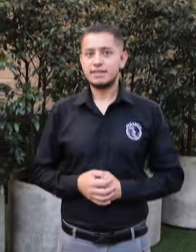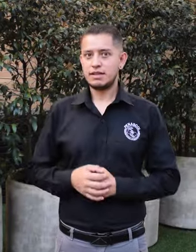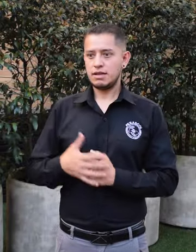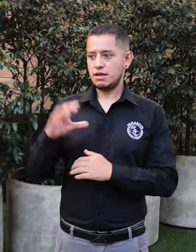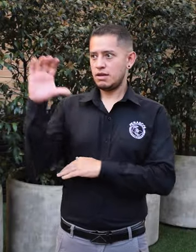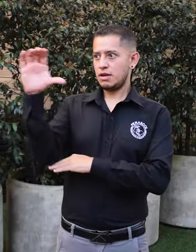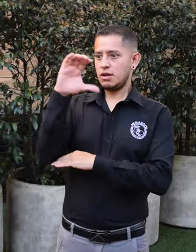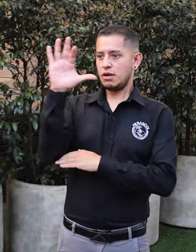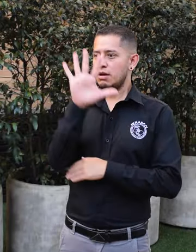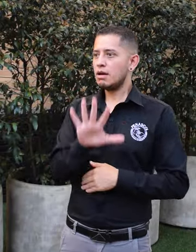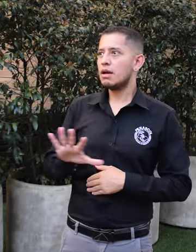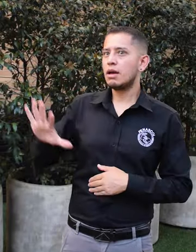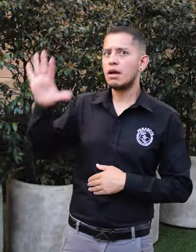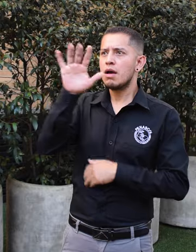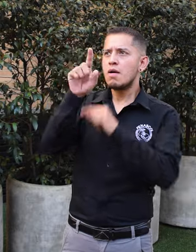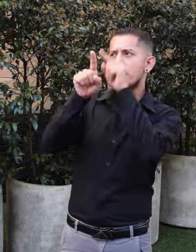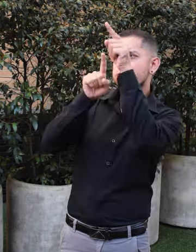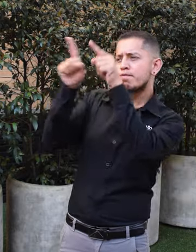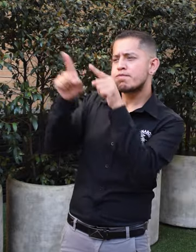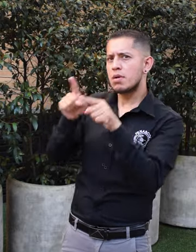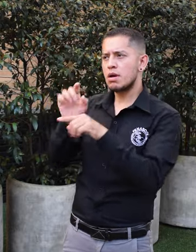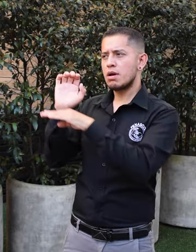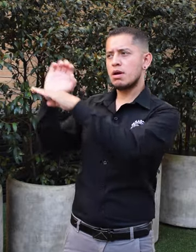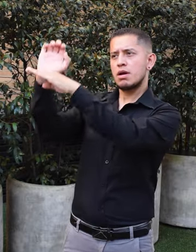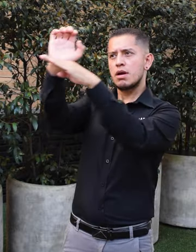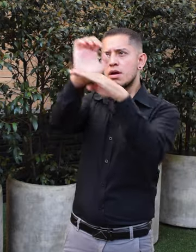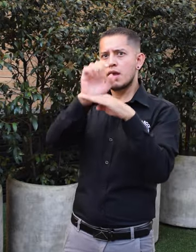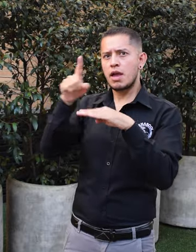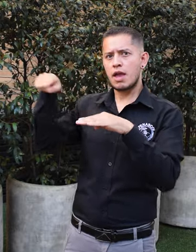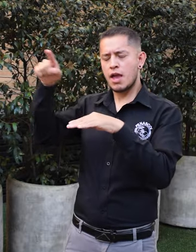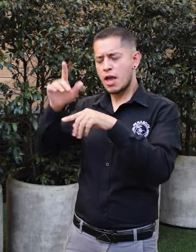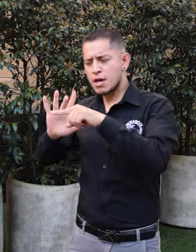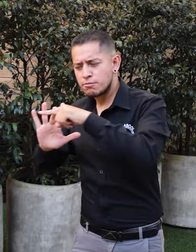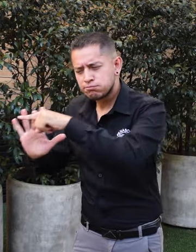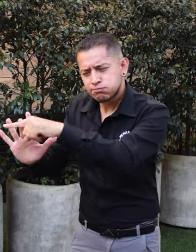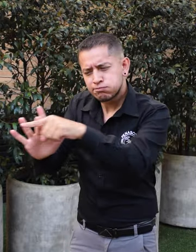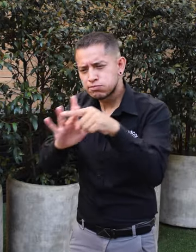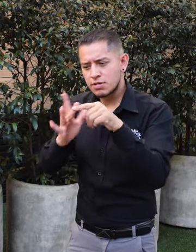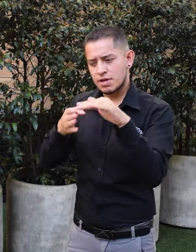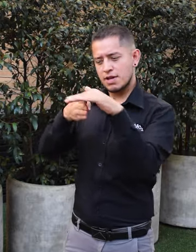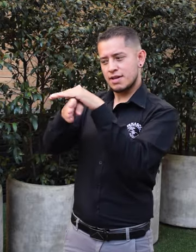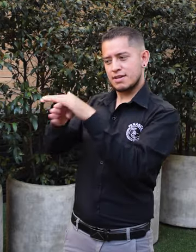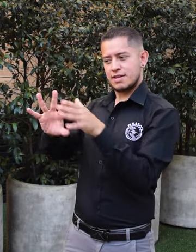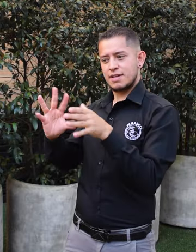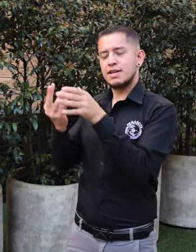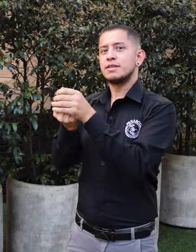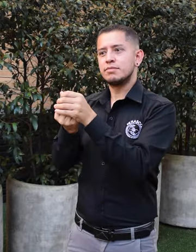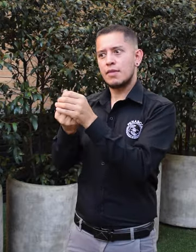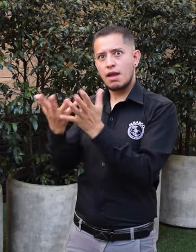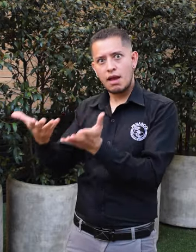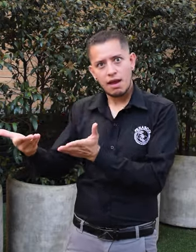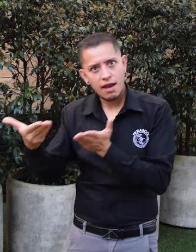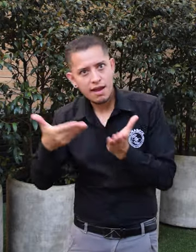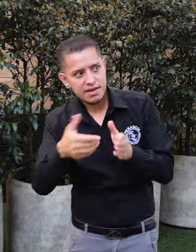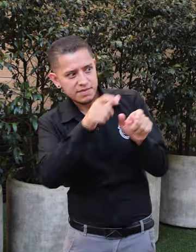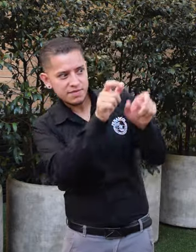En Colombia vemos que las empresas están aportándole a la inclusión y a la accesibilidad de personas sordas.